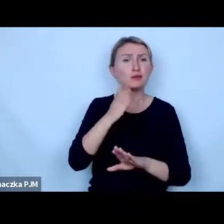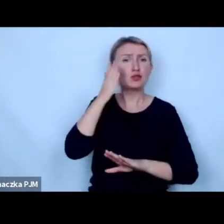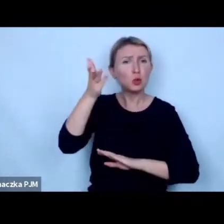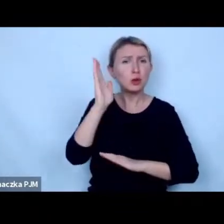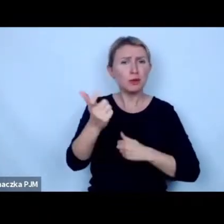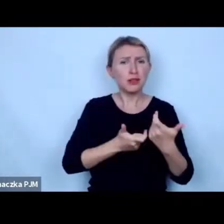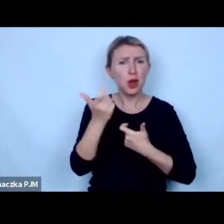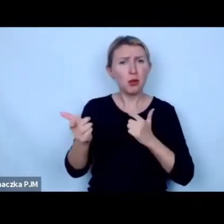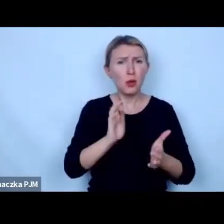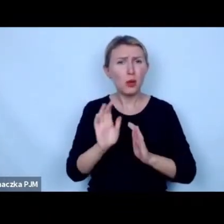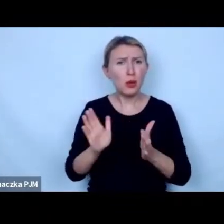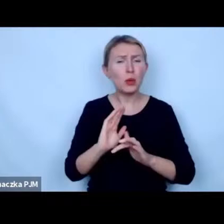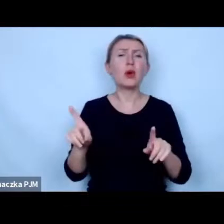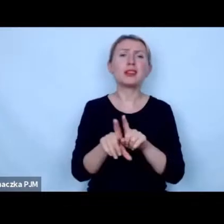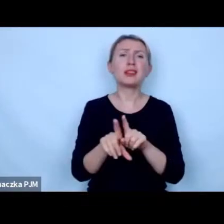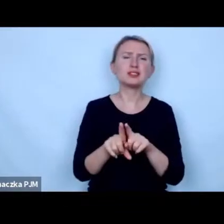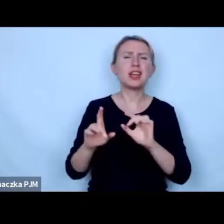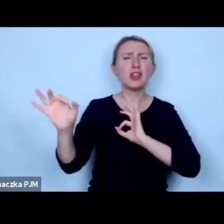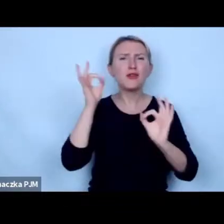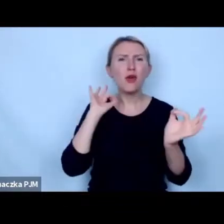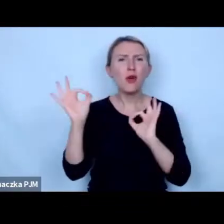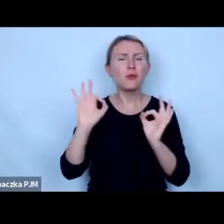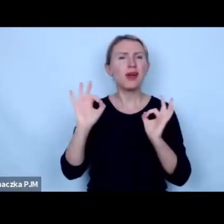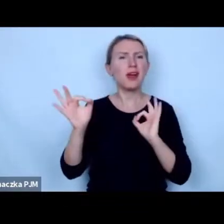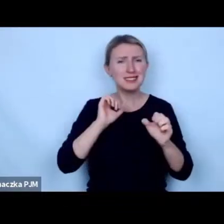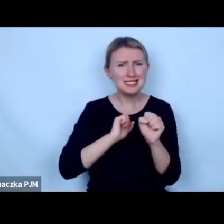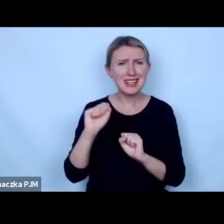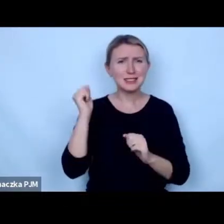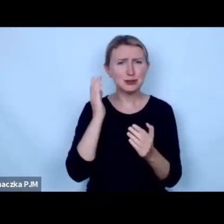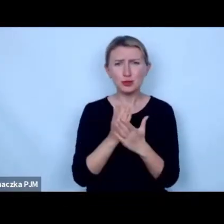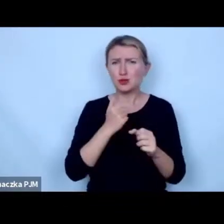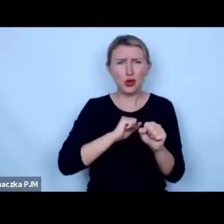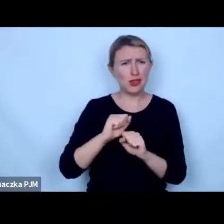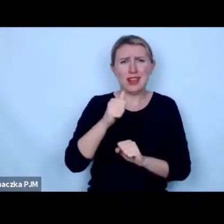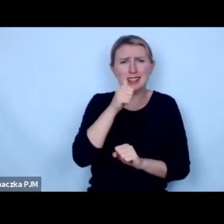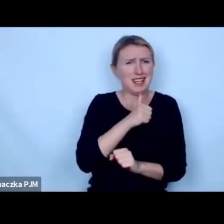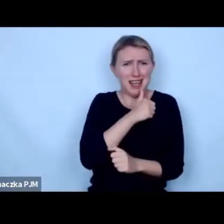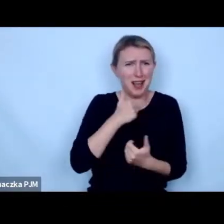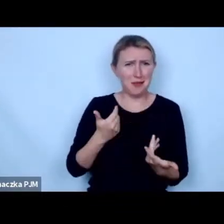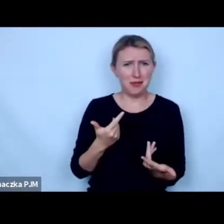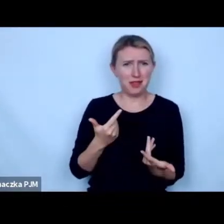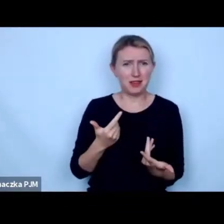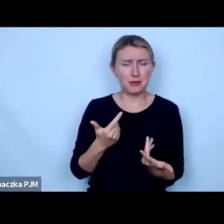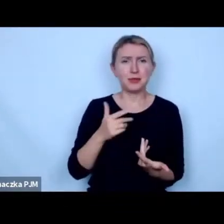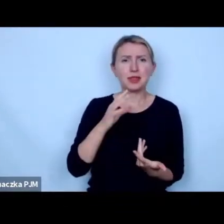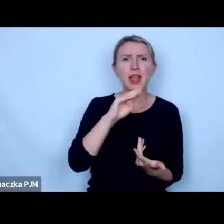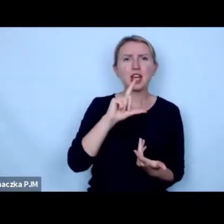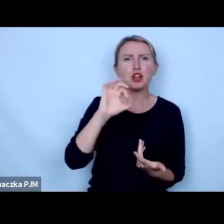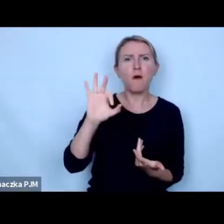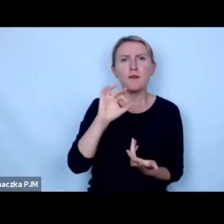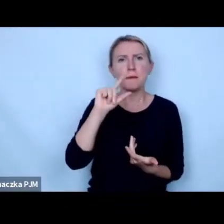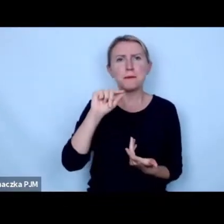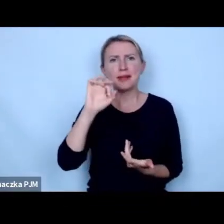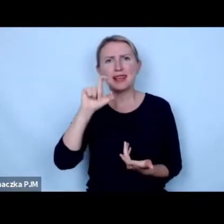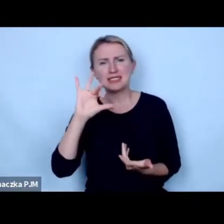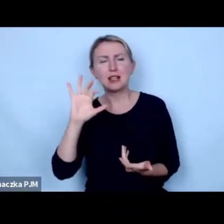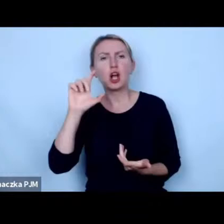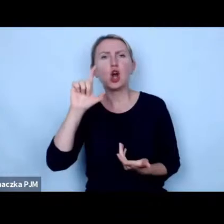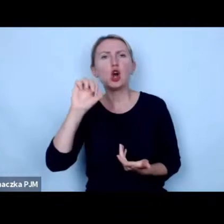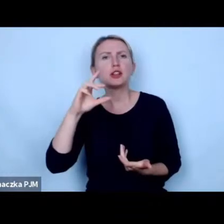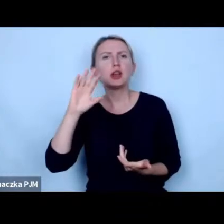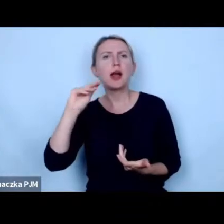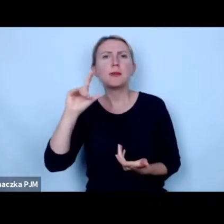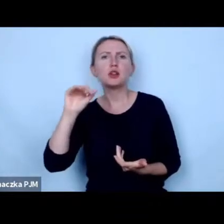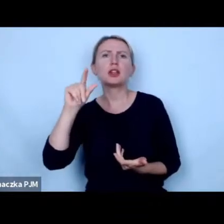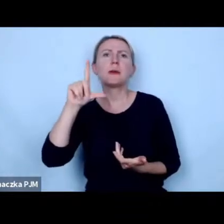zajmować szczególnie że takie informacje istnieją to nie jest jest za tajemna thinking of pigs cognition emotion